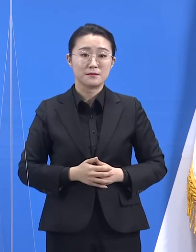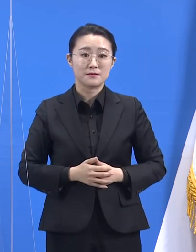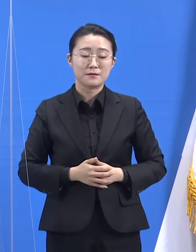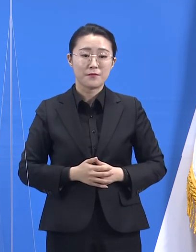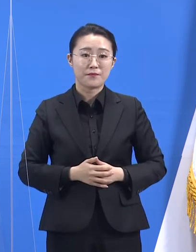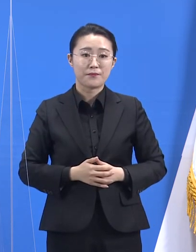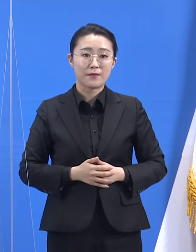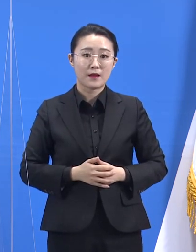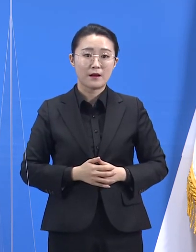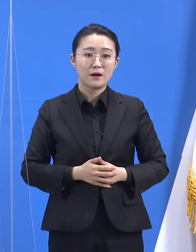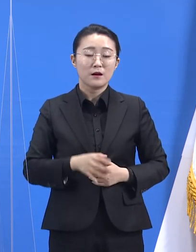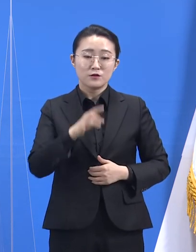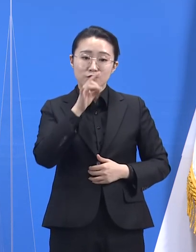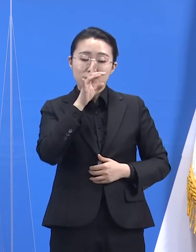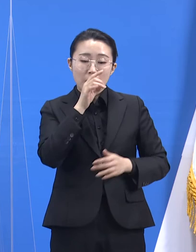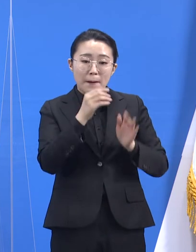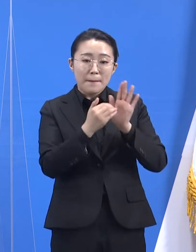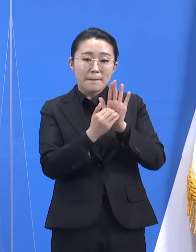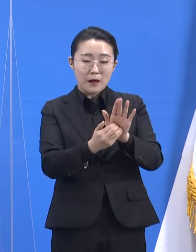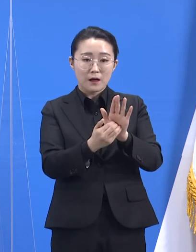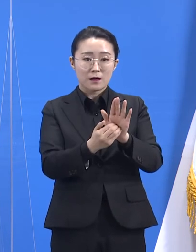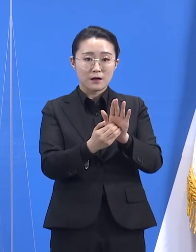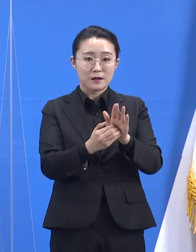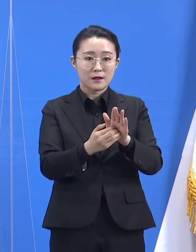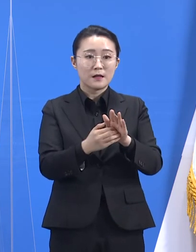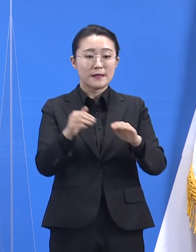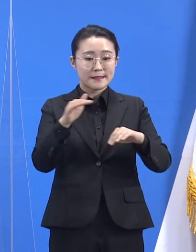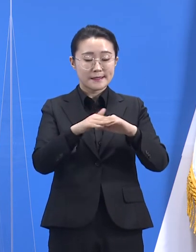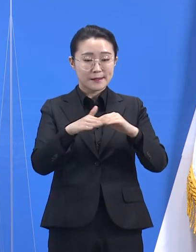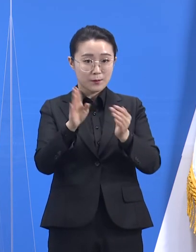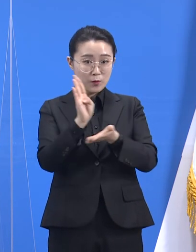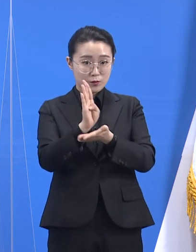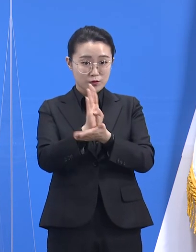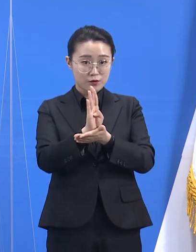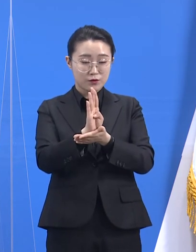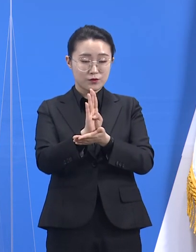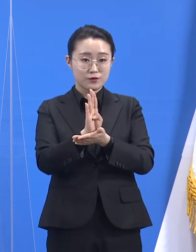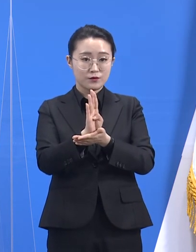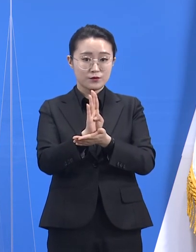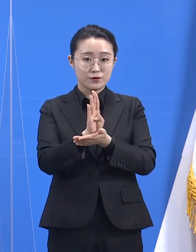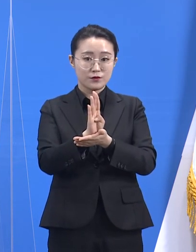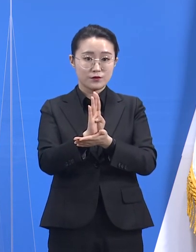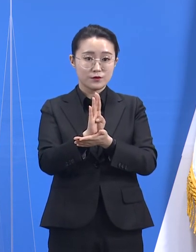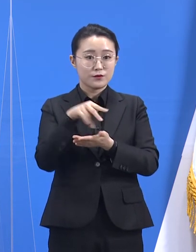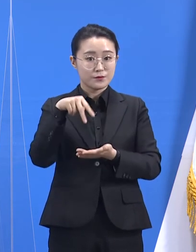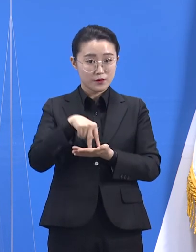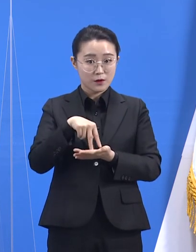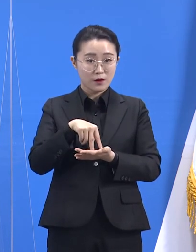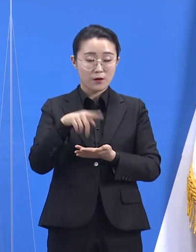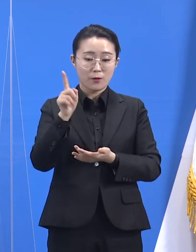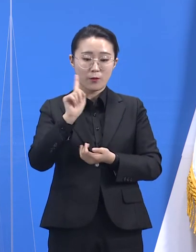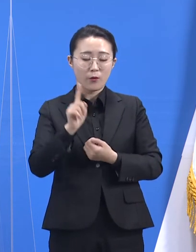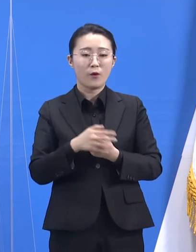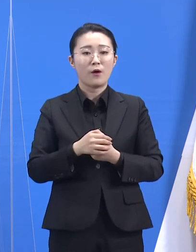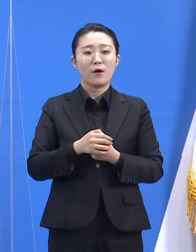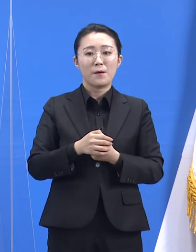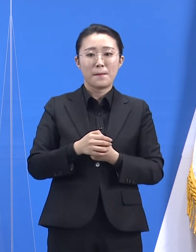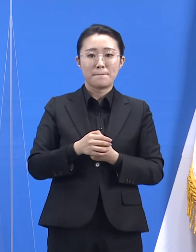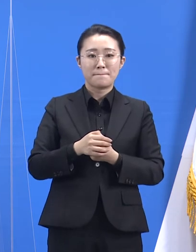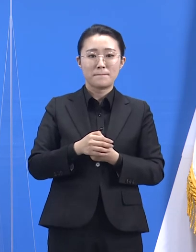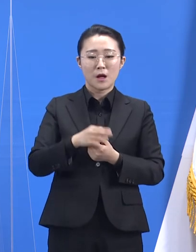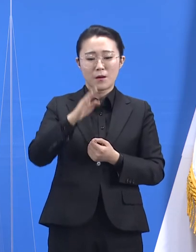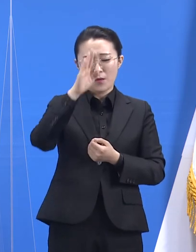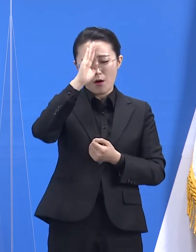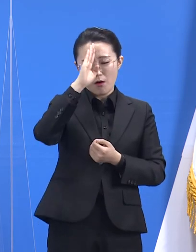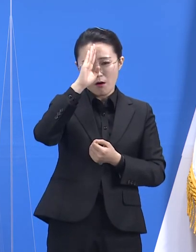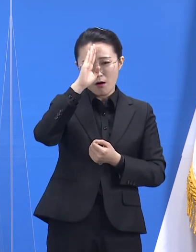중앙방역대책본부에서도 약 23% 정도의 사례에서 위시민 증상 발현 후 분리 조치의 실천이